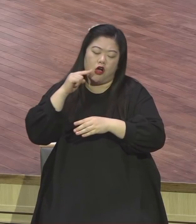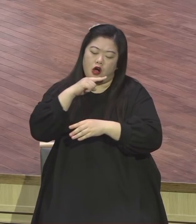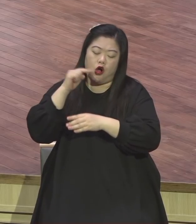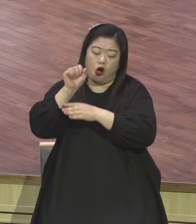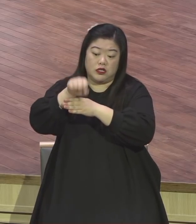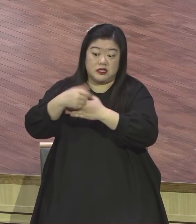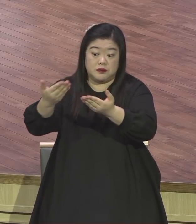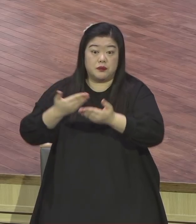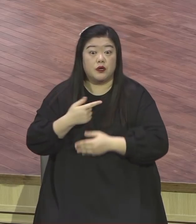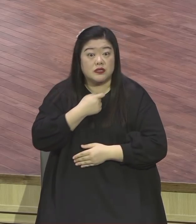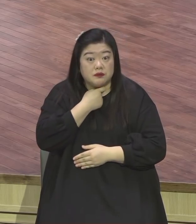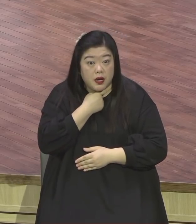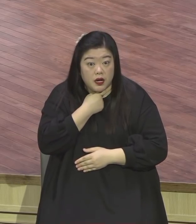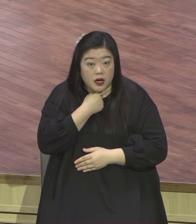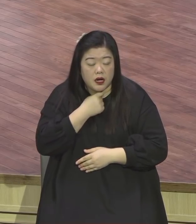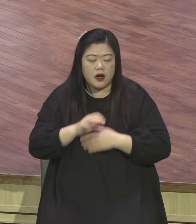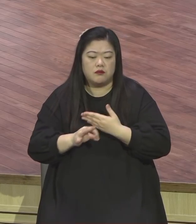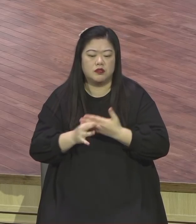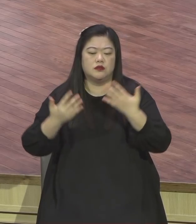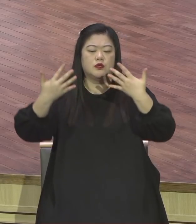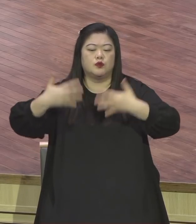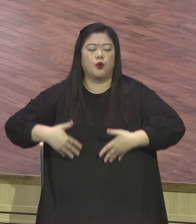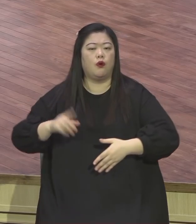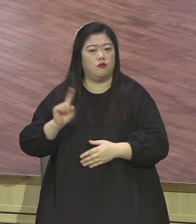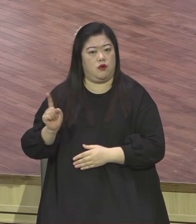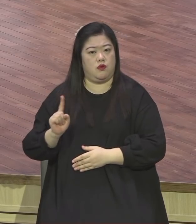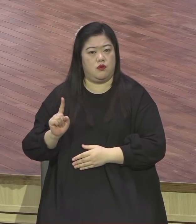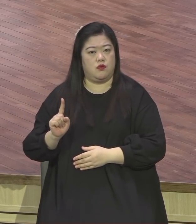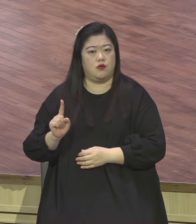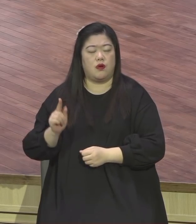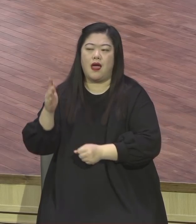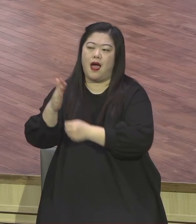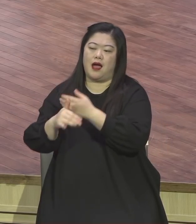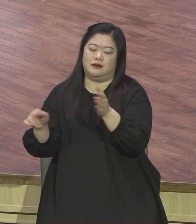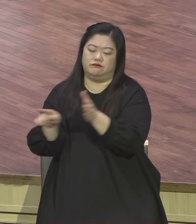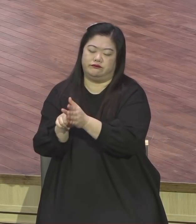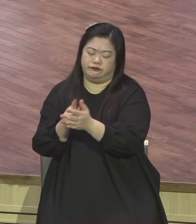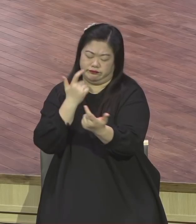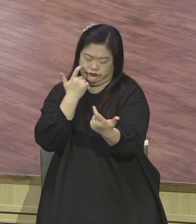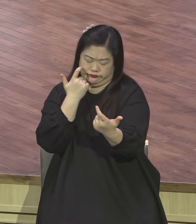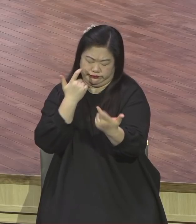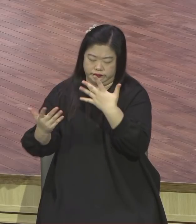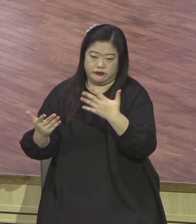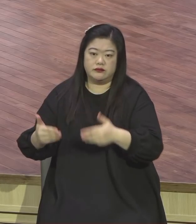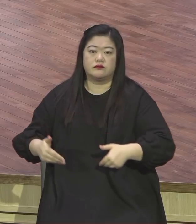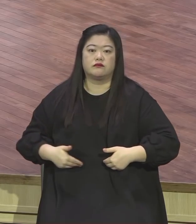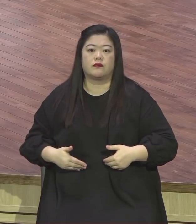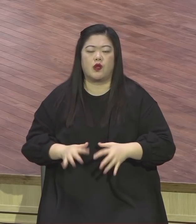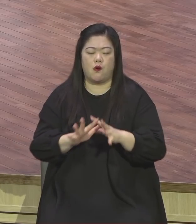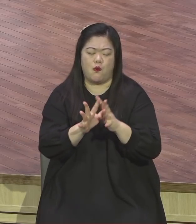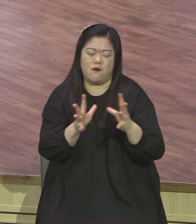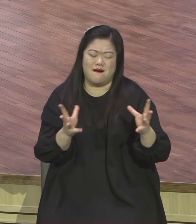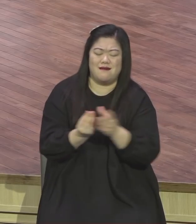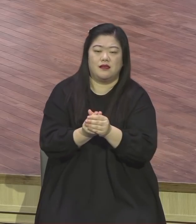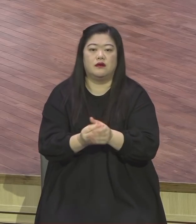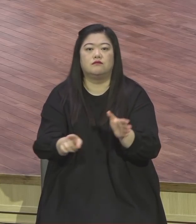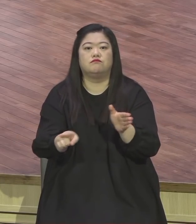채워주시는 하나님에 대한 뭘 가져야 되고 절대 믿음 절대 믿음입니다 하나님의 말씀에 대한 절대